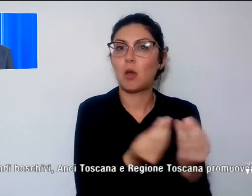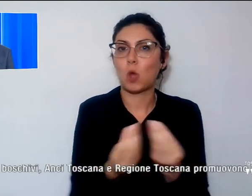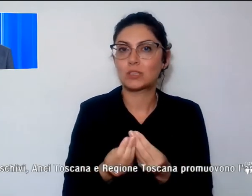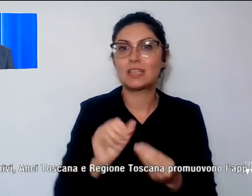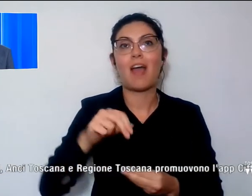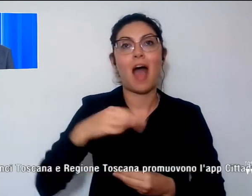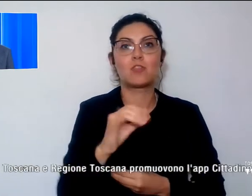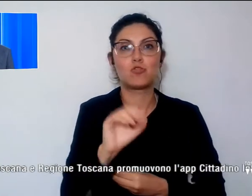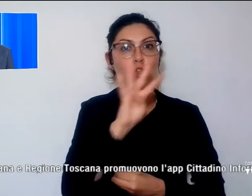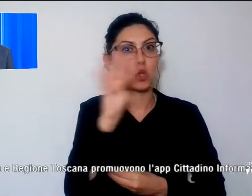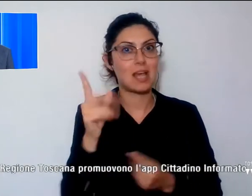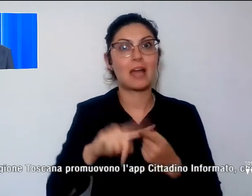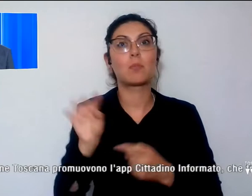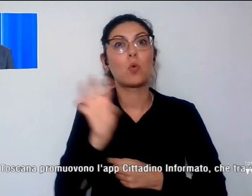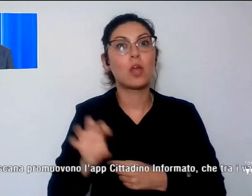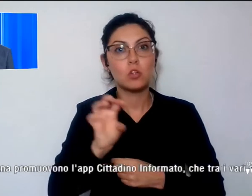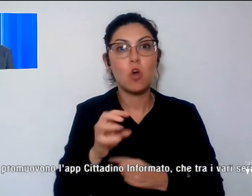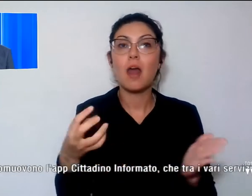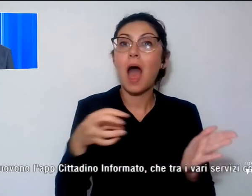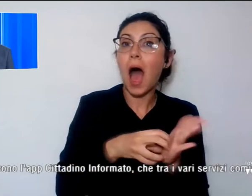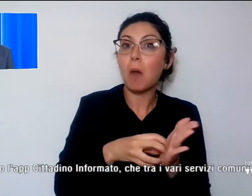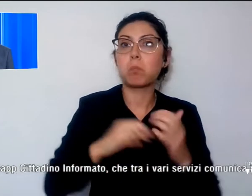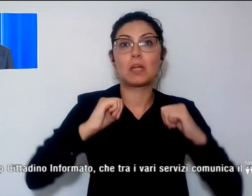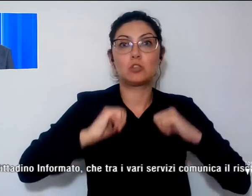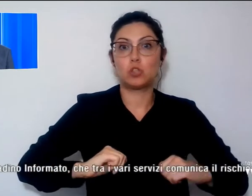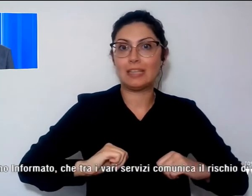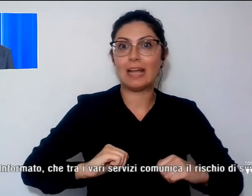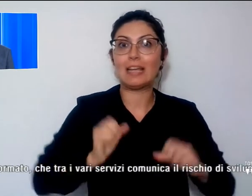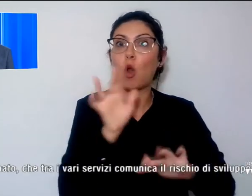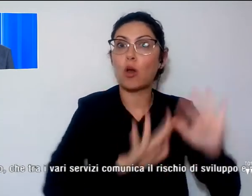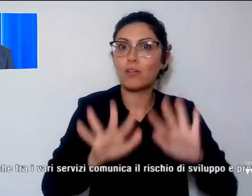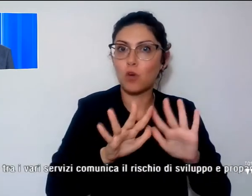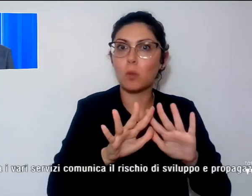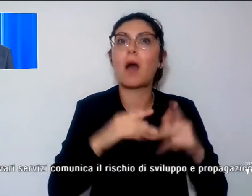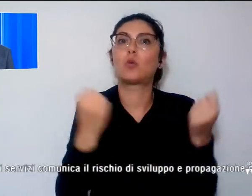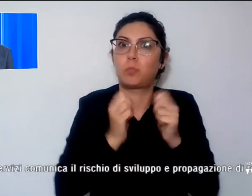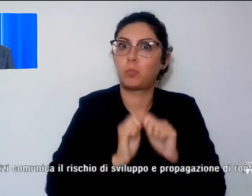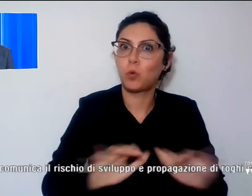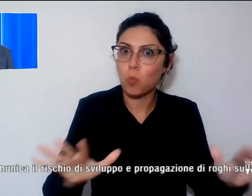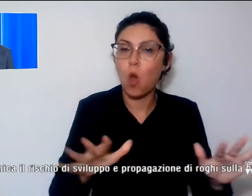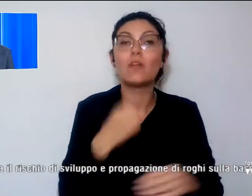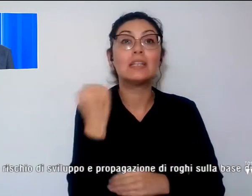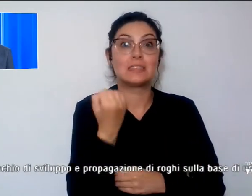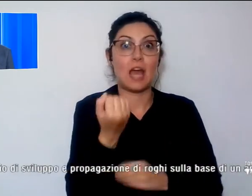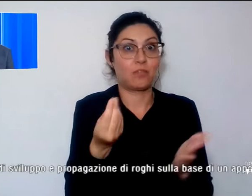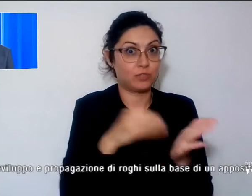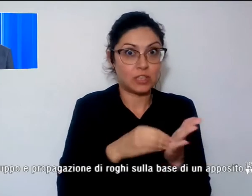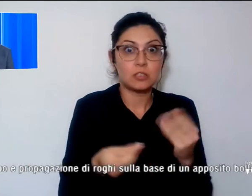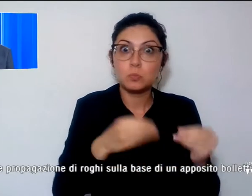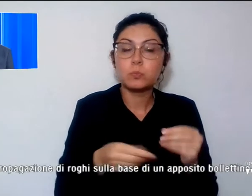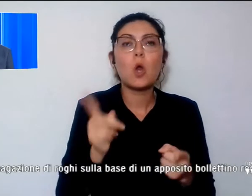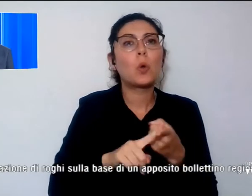promuovono l'app Cittadino Informato, che tra i vari servizi comunica il rischio di sviluppo e di